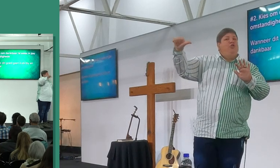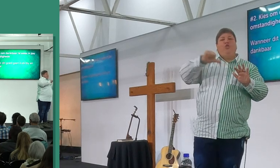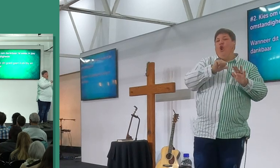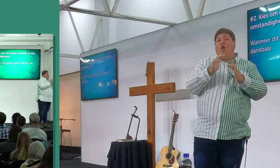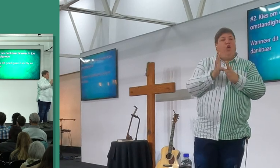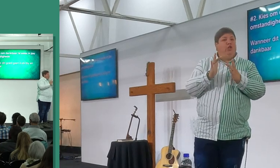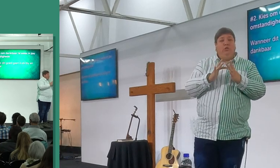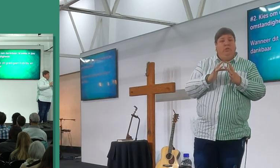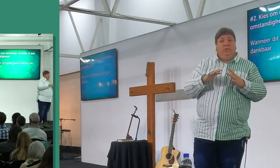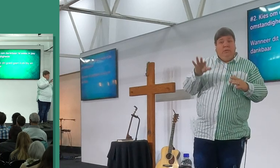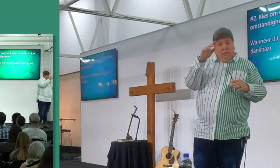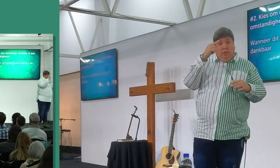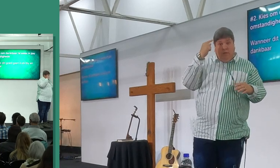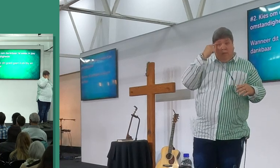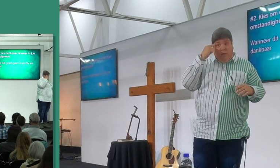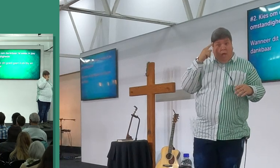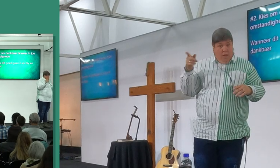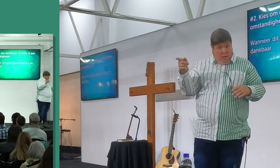ek dink jylle van nie,